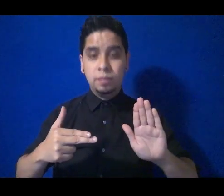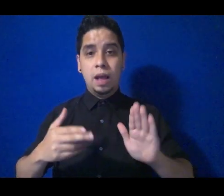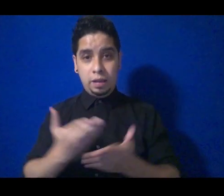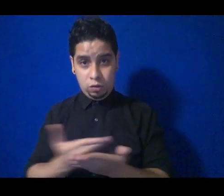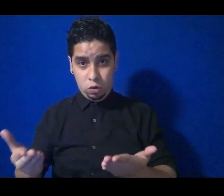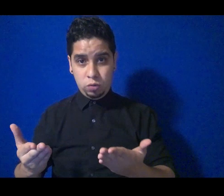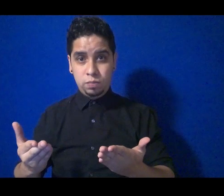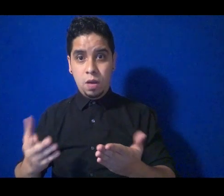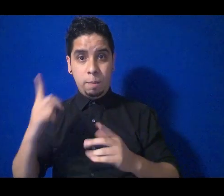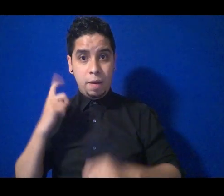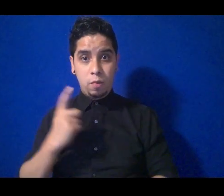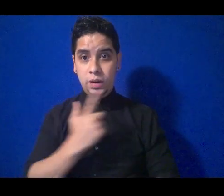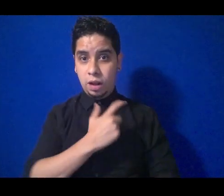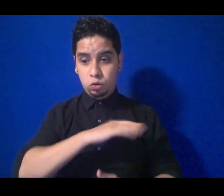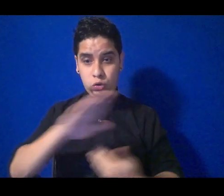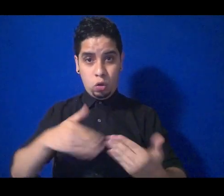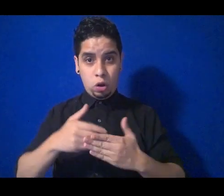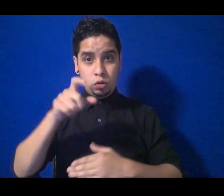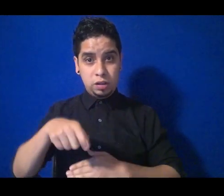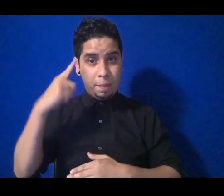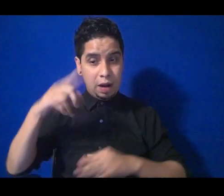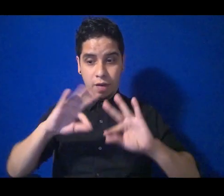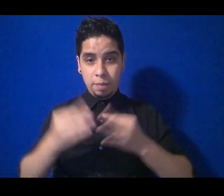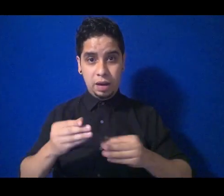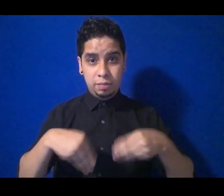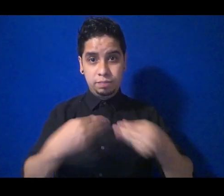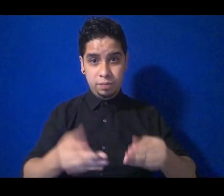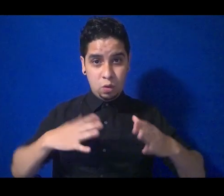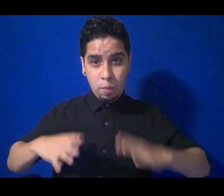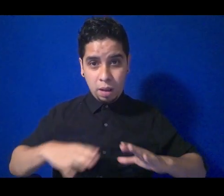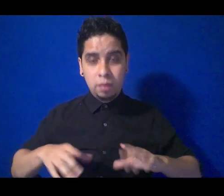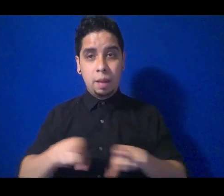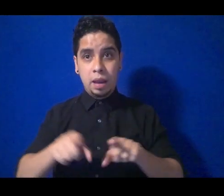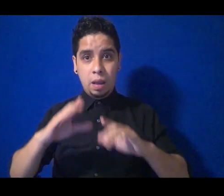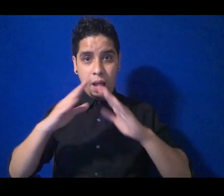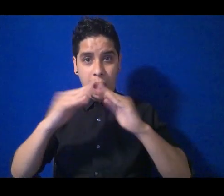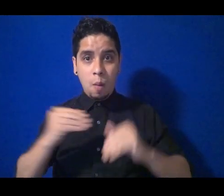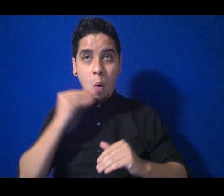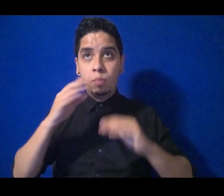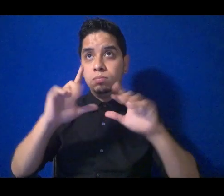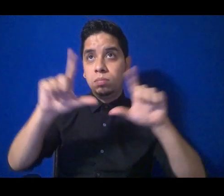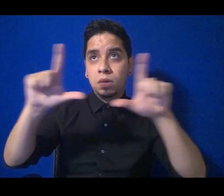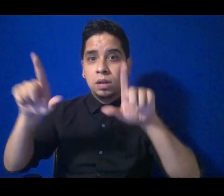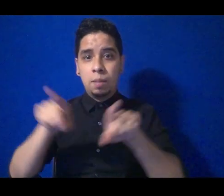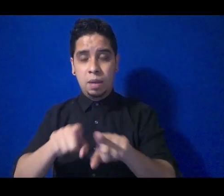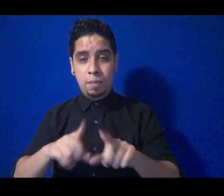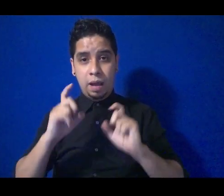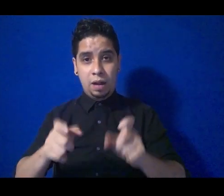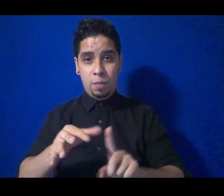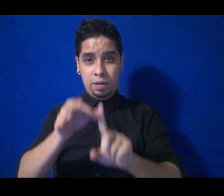marcas accesorios perfumería todo lo que necesitas para vestir a tu familia decorar tu hogar y para esos regalitos especiales busca nuestras